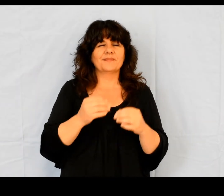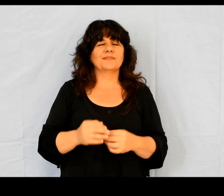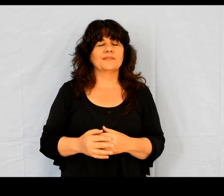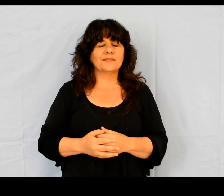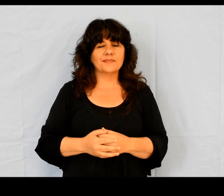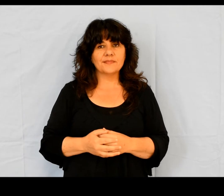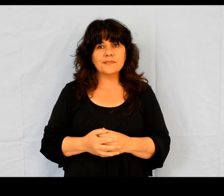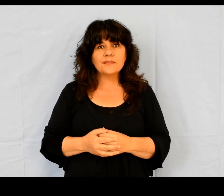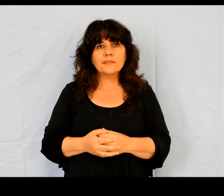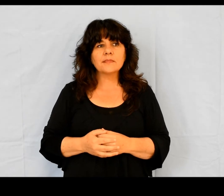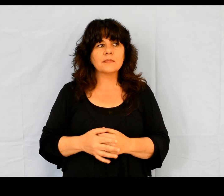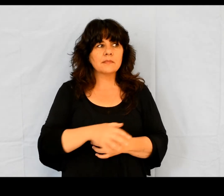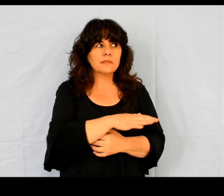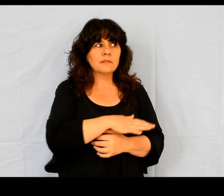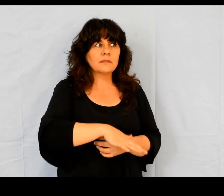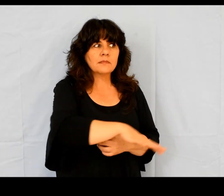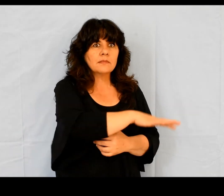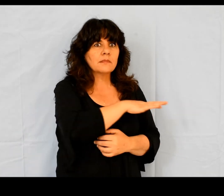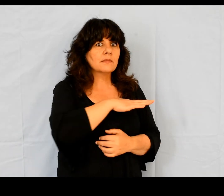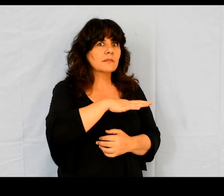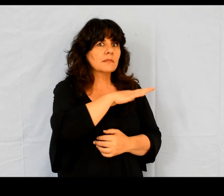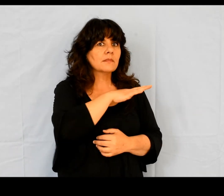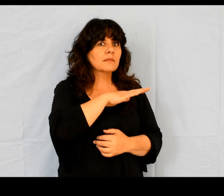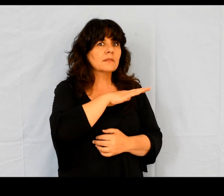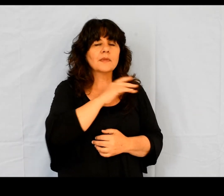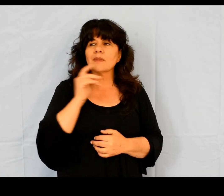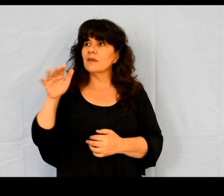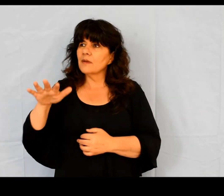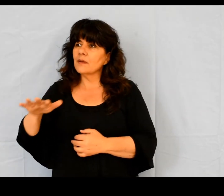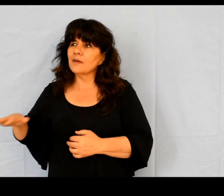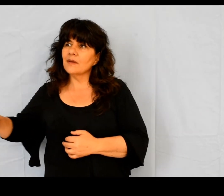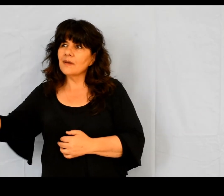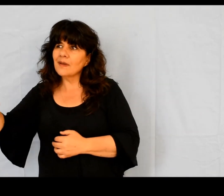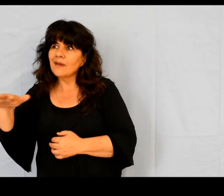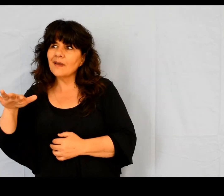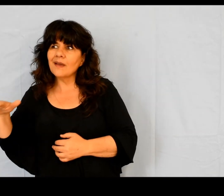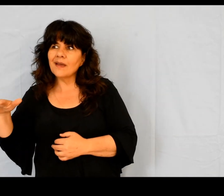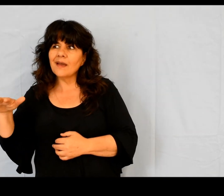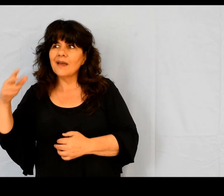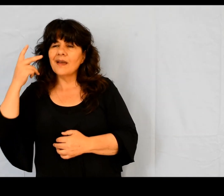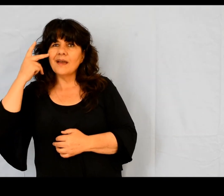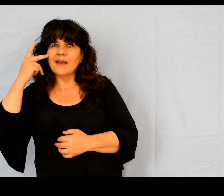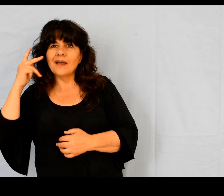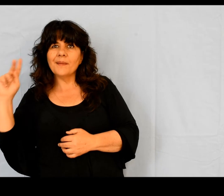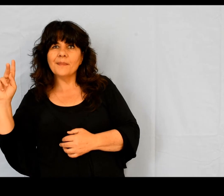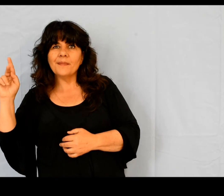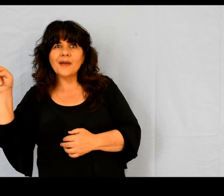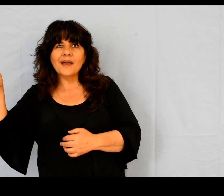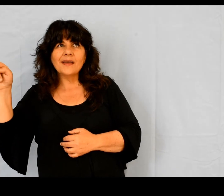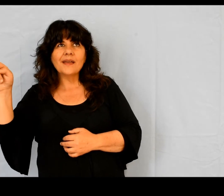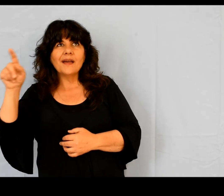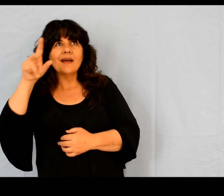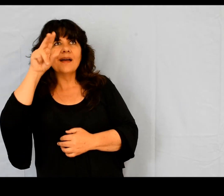En entendant cela, les païens étaient dans la joie et rendaient gloire à la parole du Seigneur.